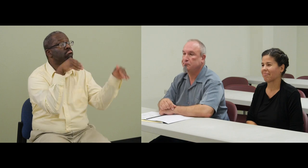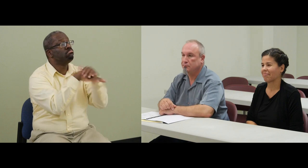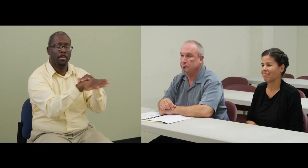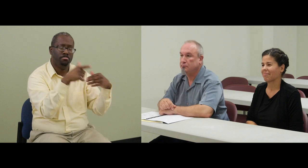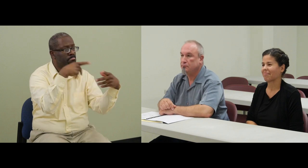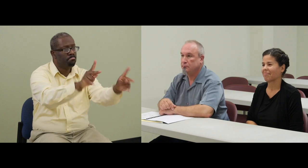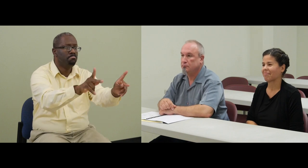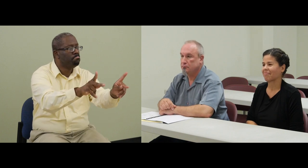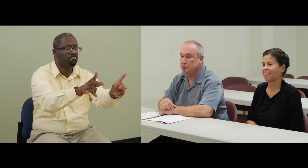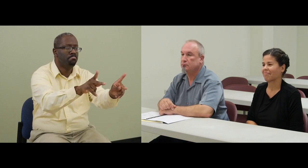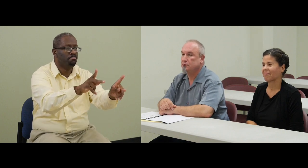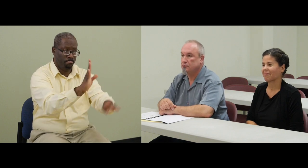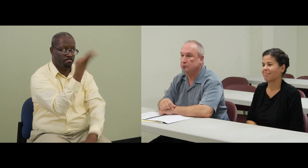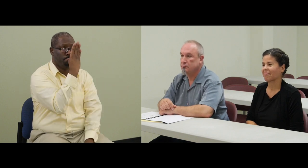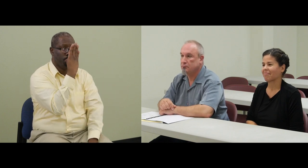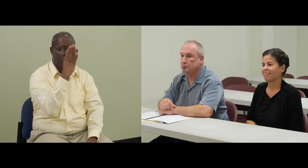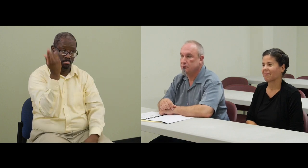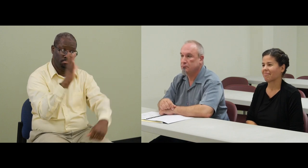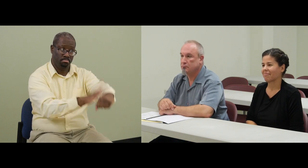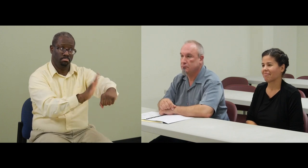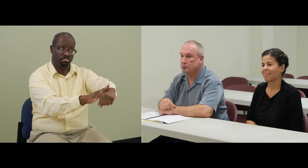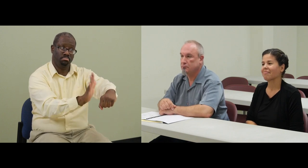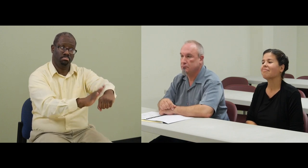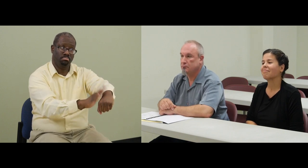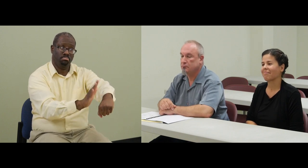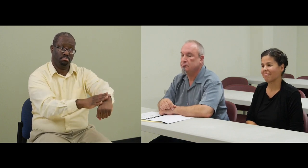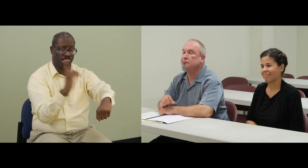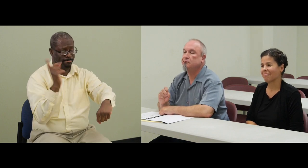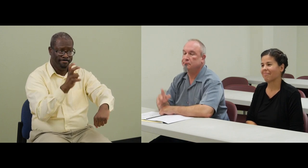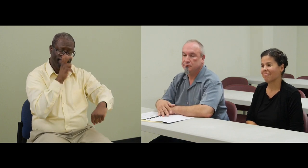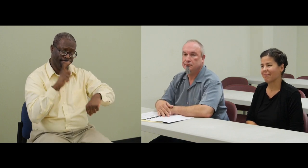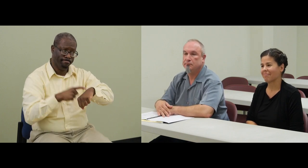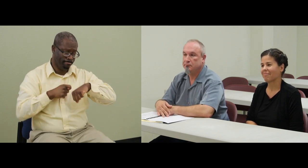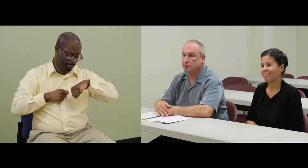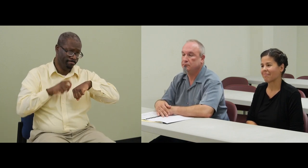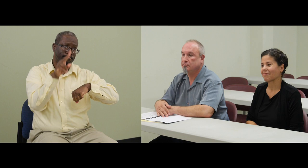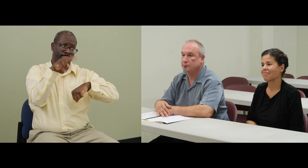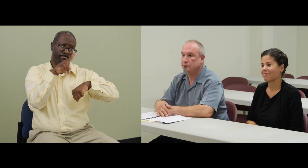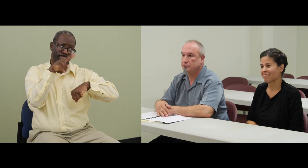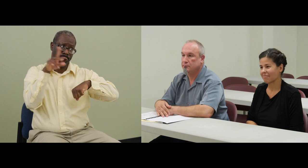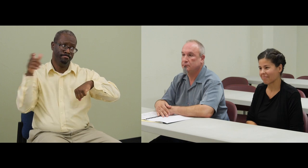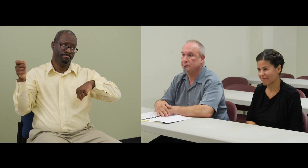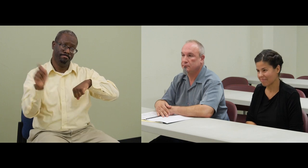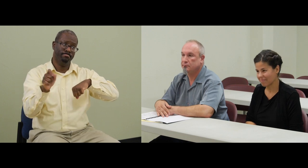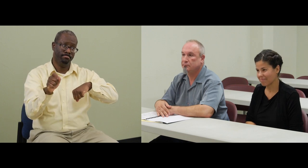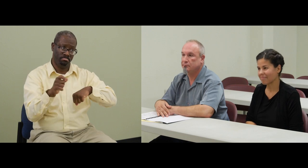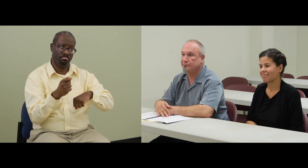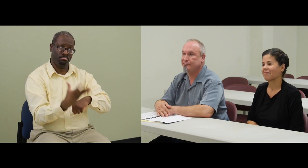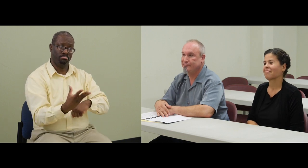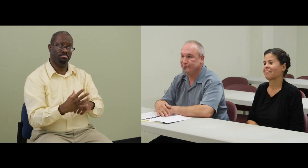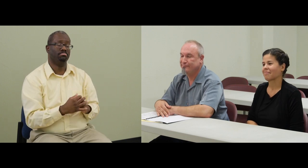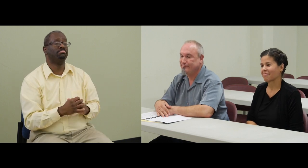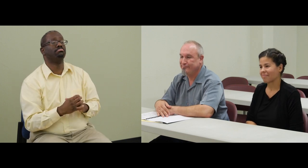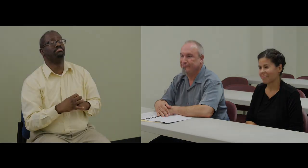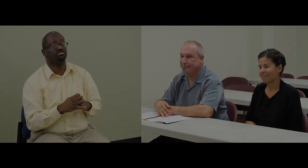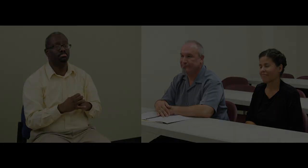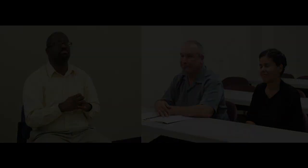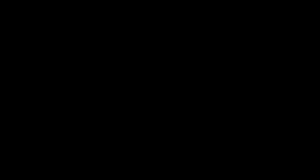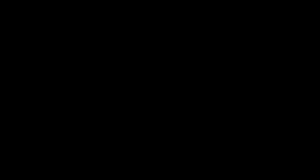¡Que! Gracias por ver el